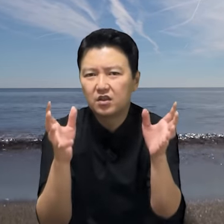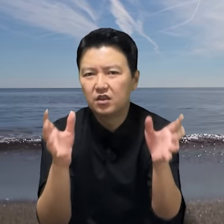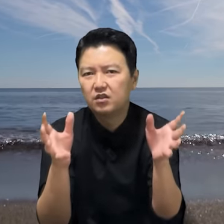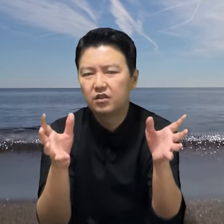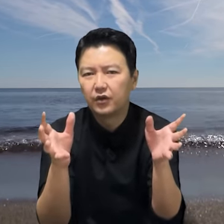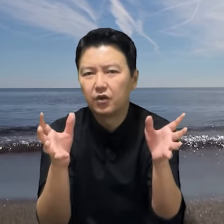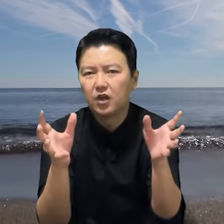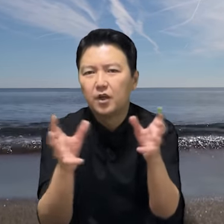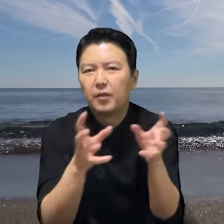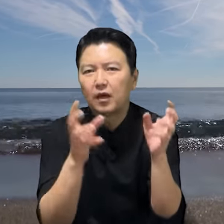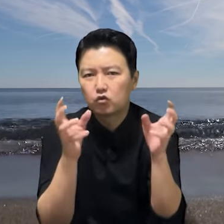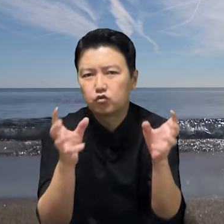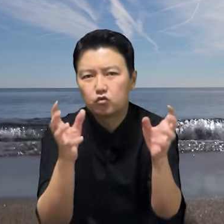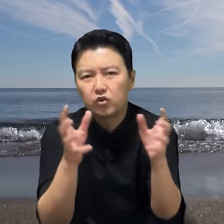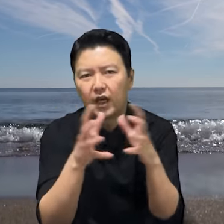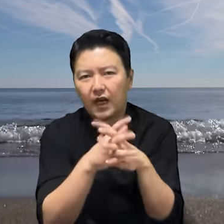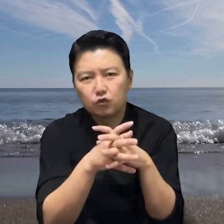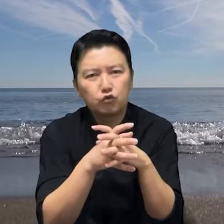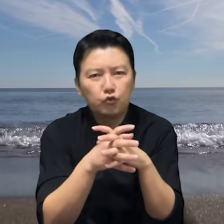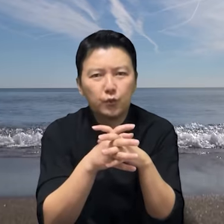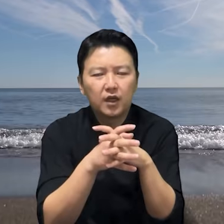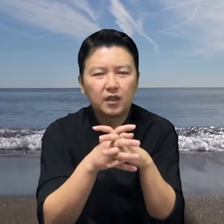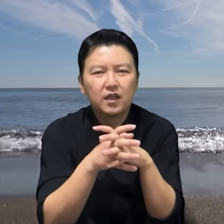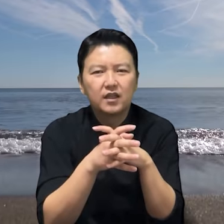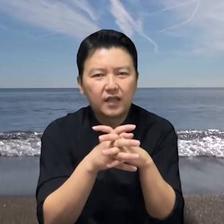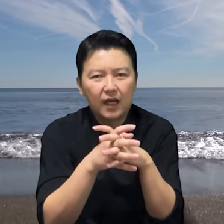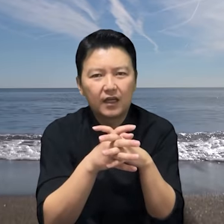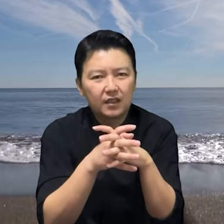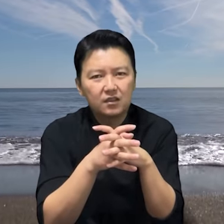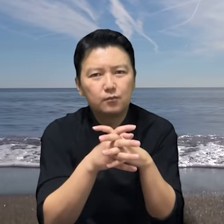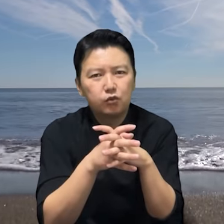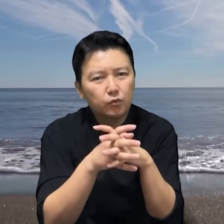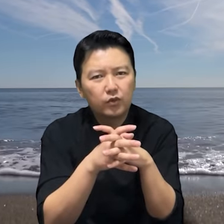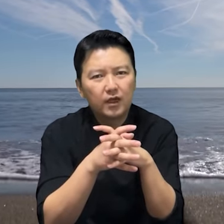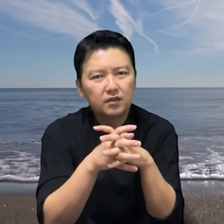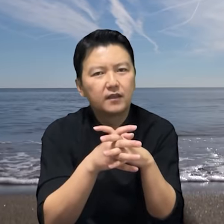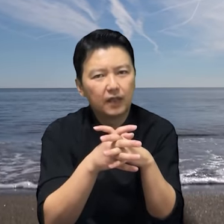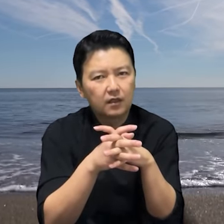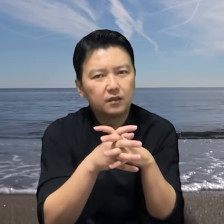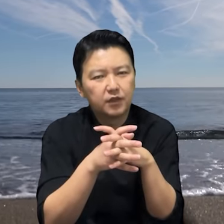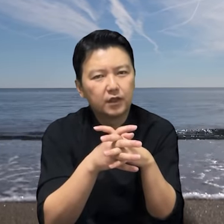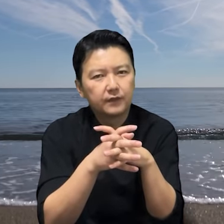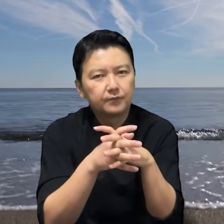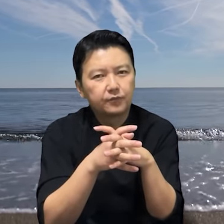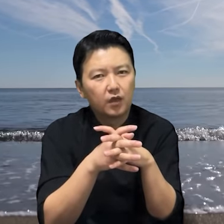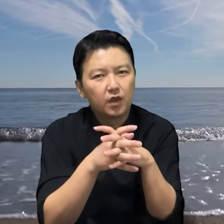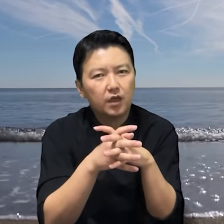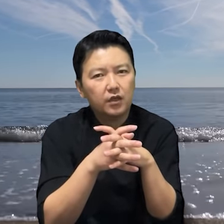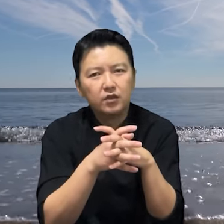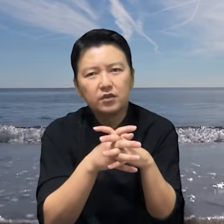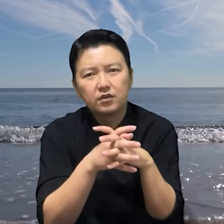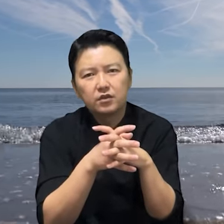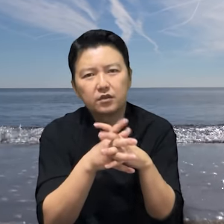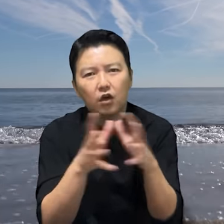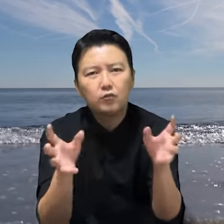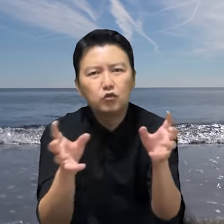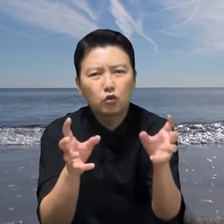더 있는데요. 바로 중국의 아주 유명한 사라진 부부라는 사건입니다. 여기서는 너무도